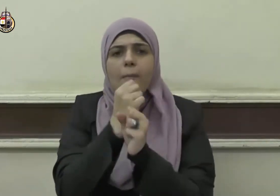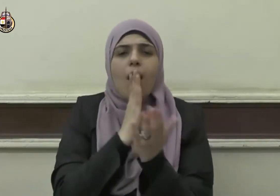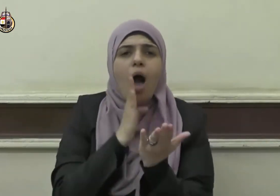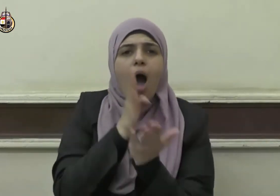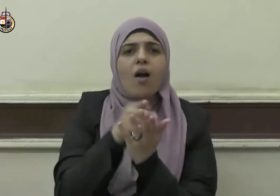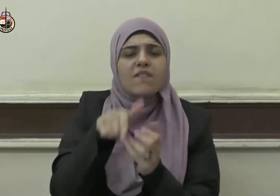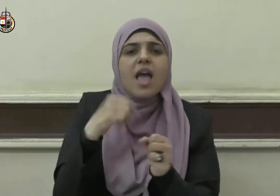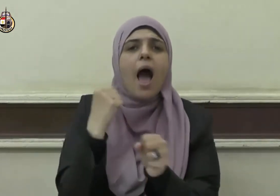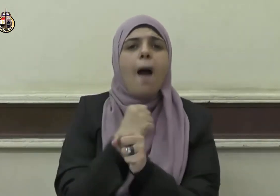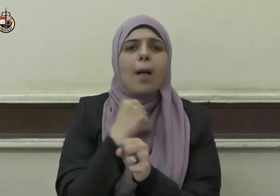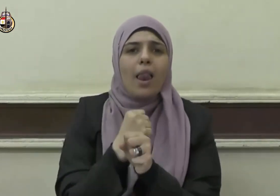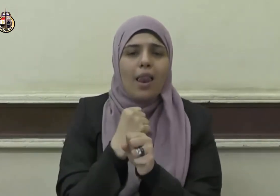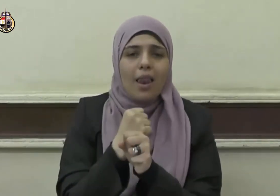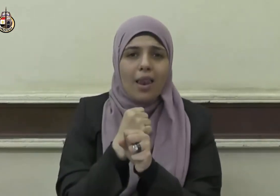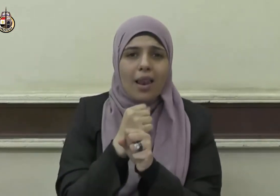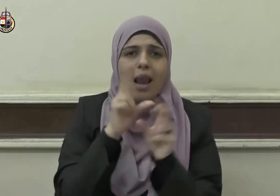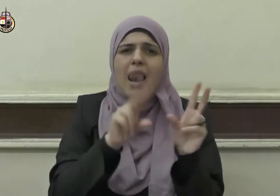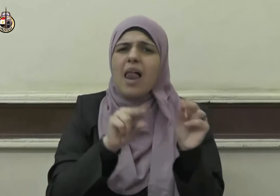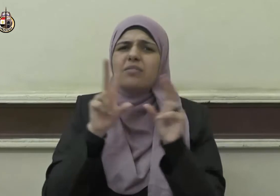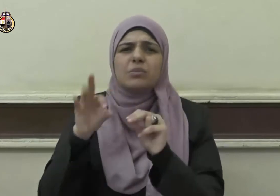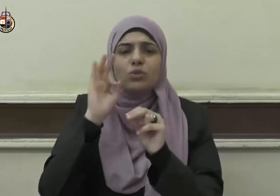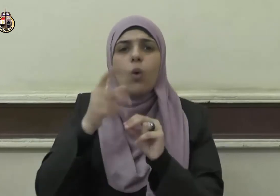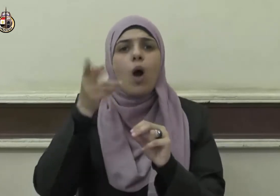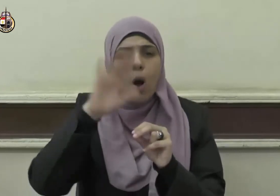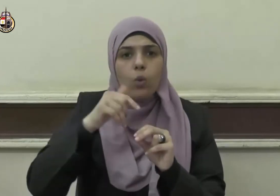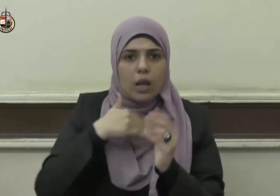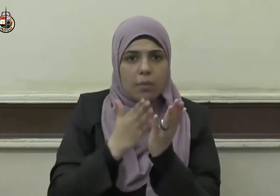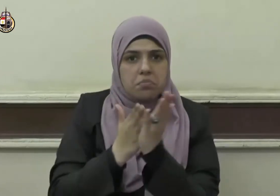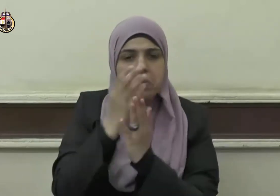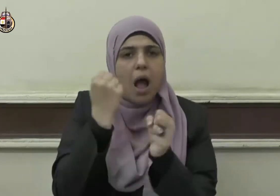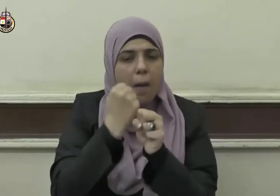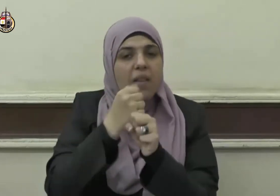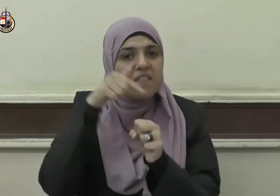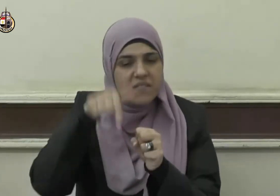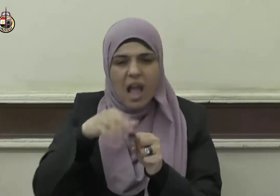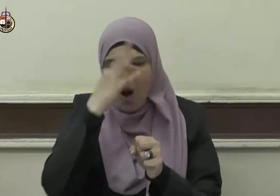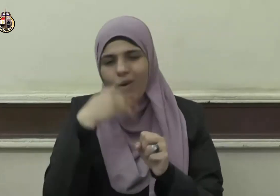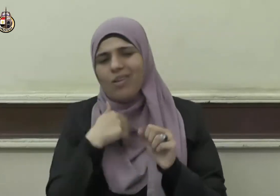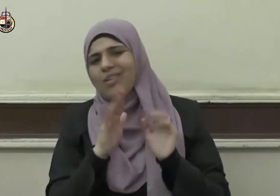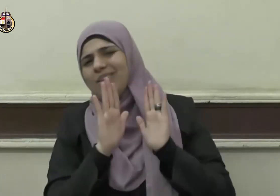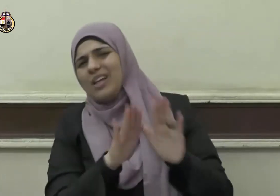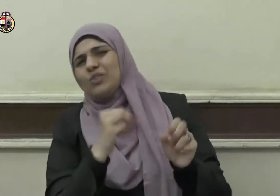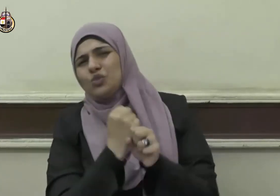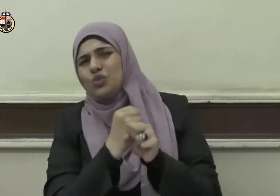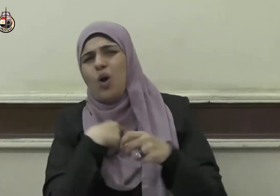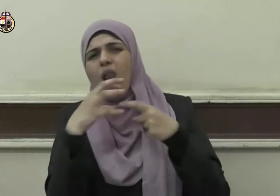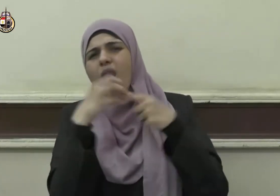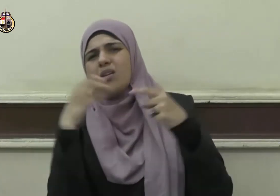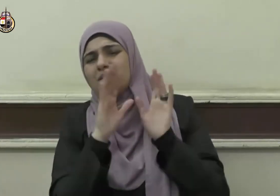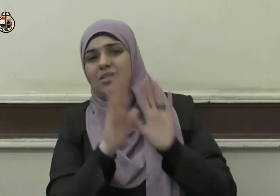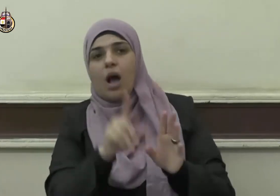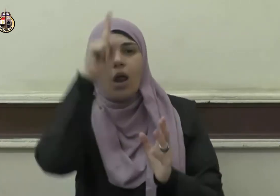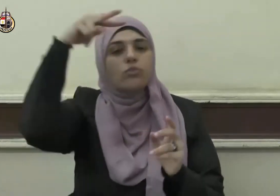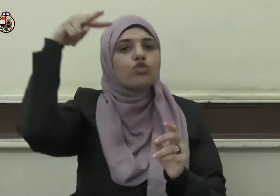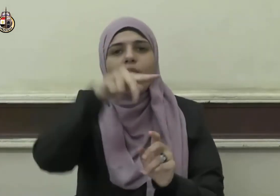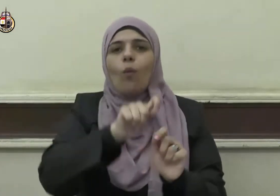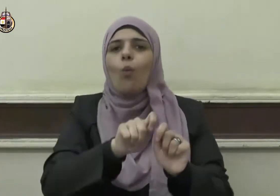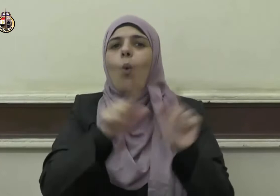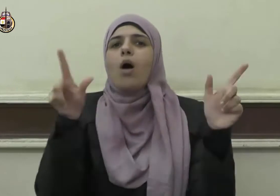العمل أو تفلتك منه وتقصرك في حقه وإذا كان